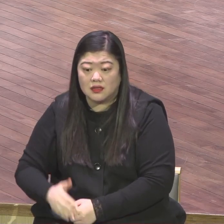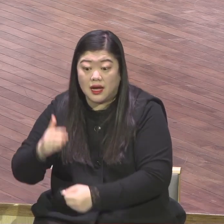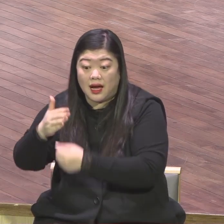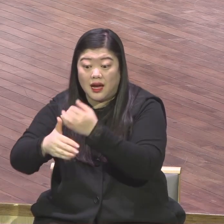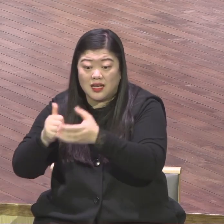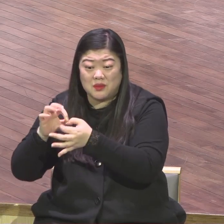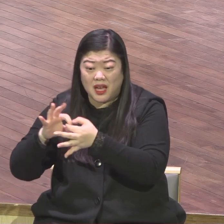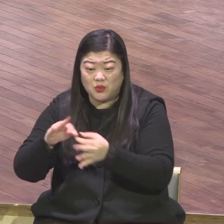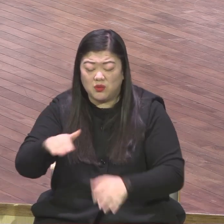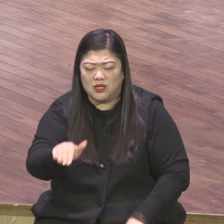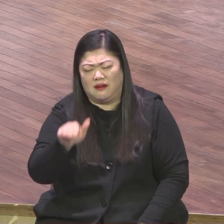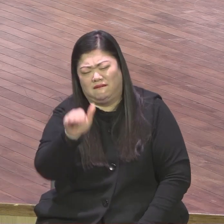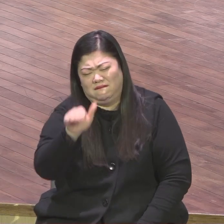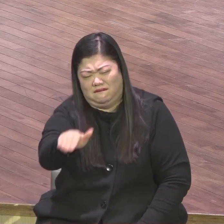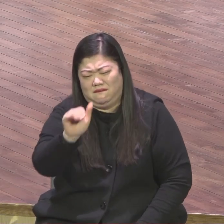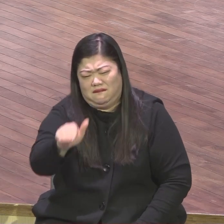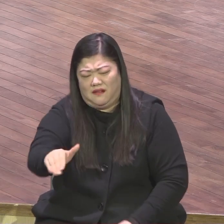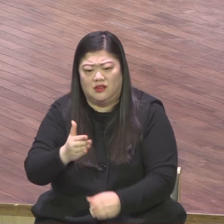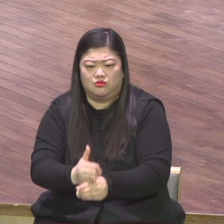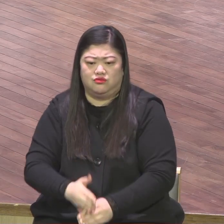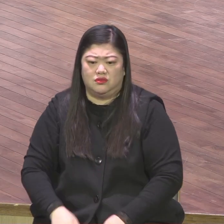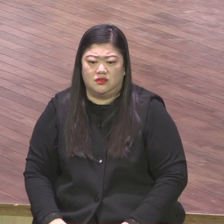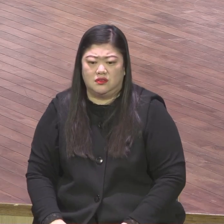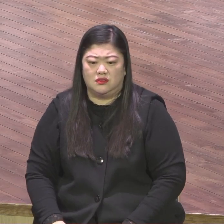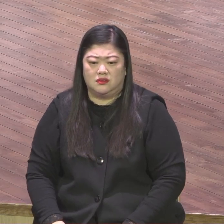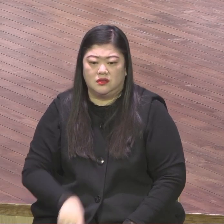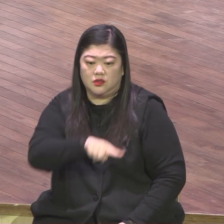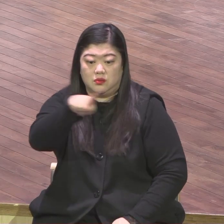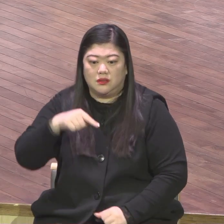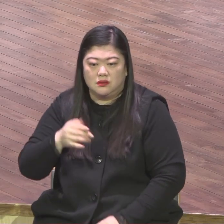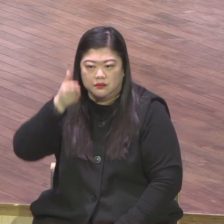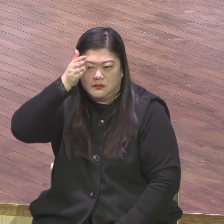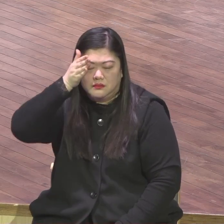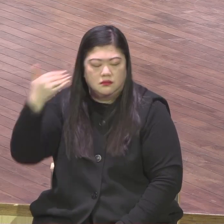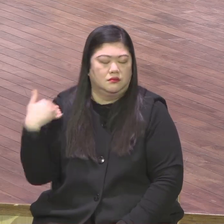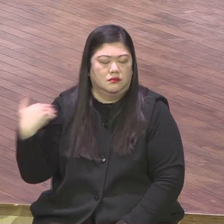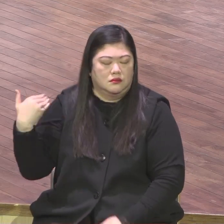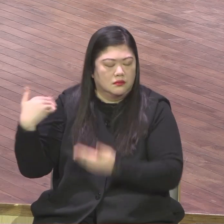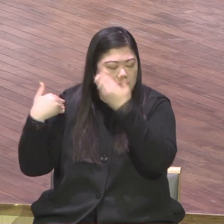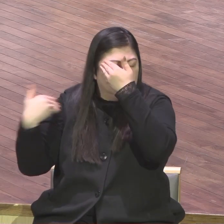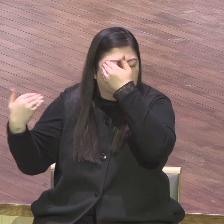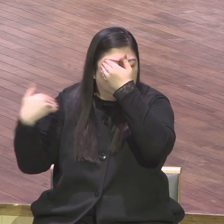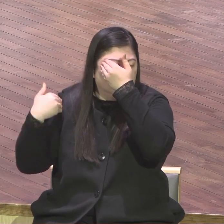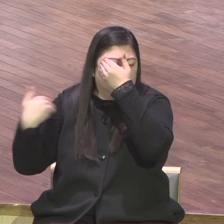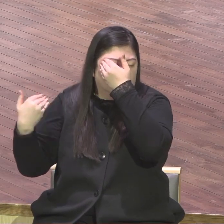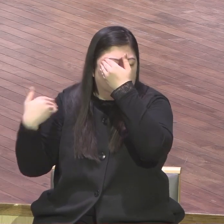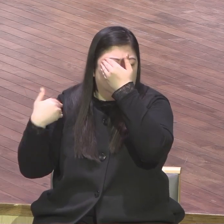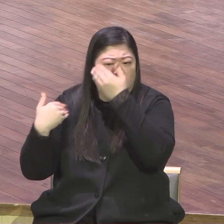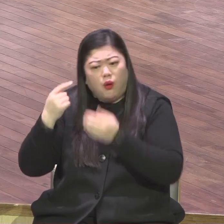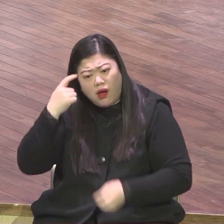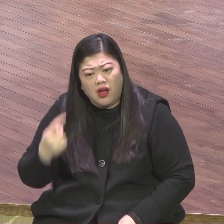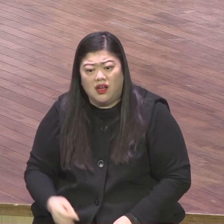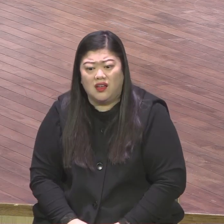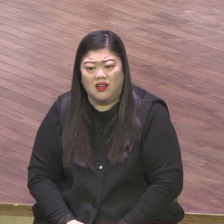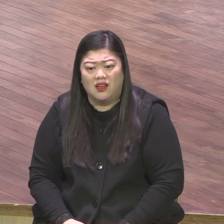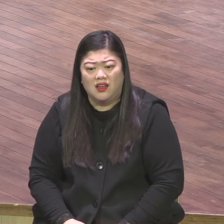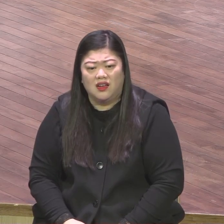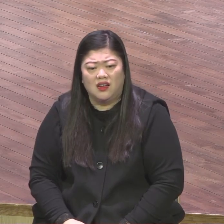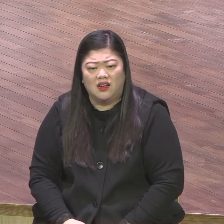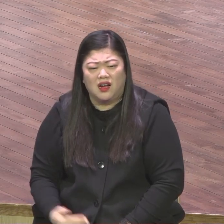간단한 답입니다 복잡하지 않습니다 그래서 이 시간 하나님께서 여러분이 하시는 말씀이 뭐냐 하나님의